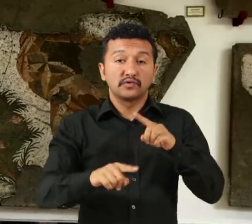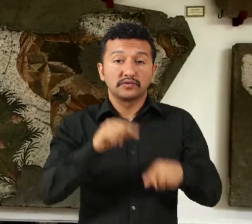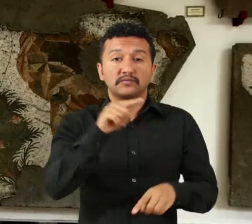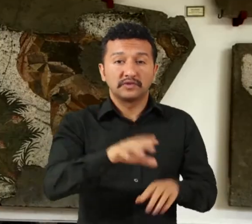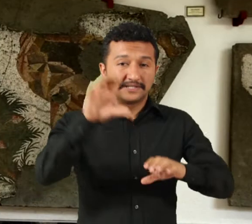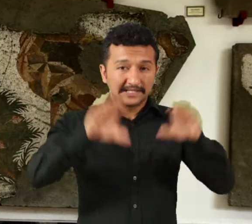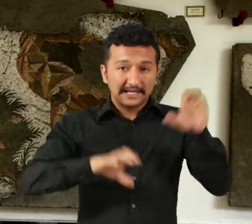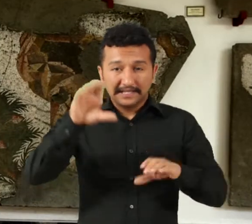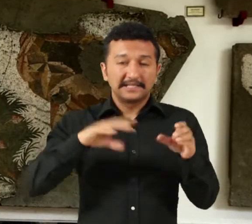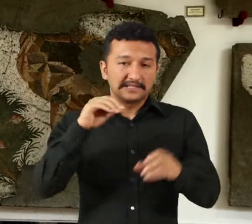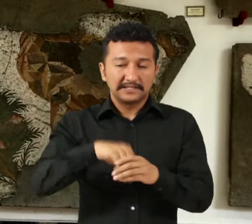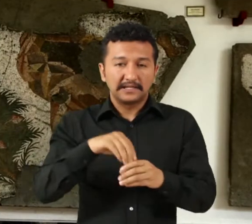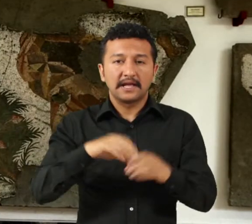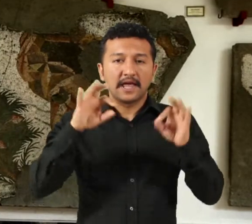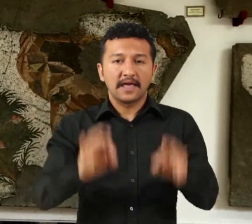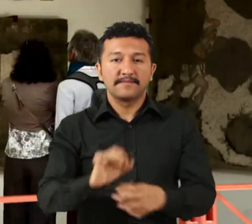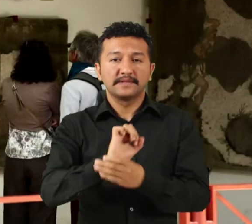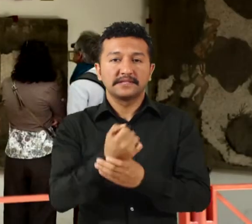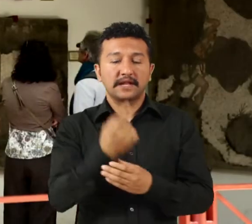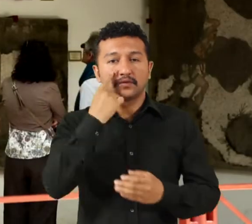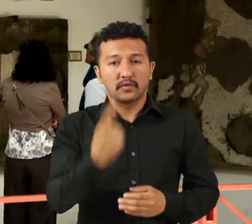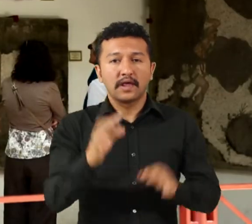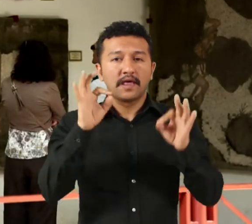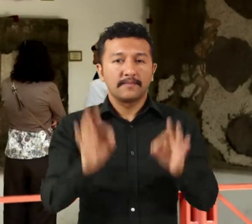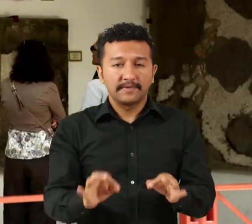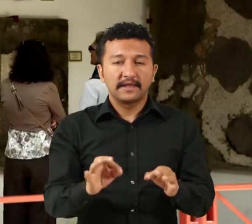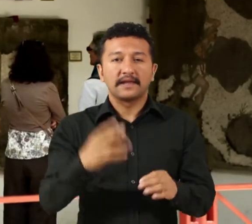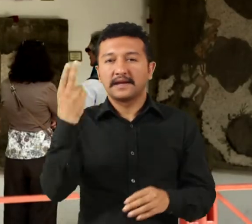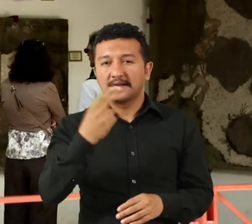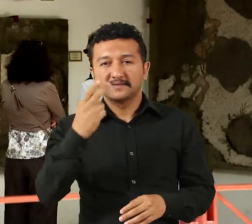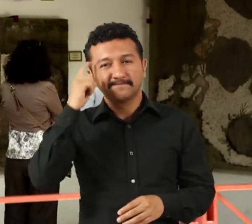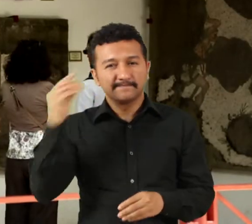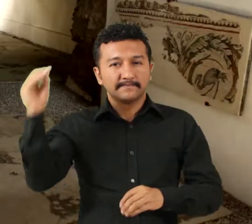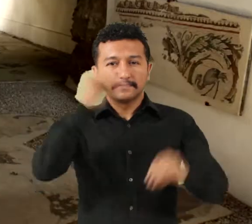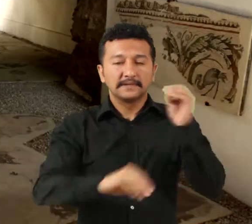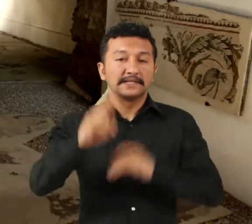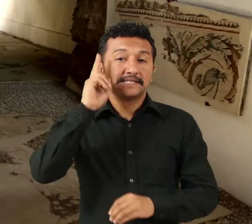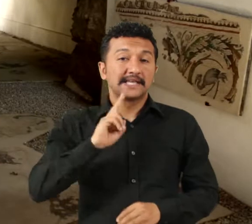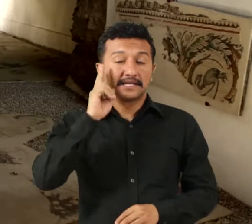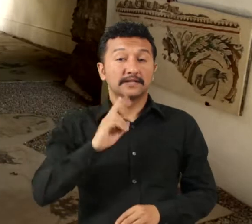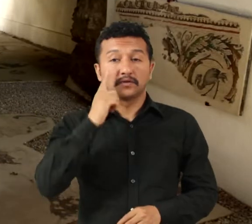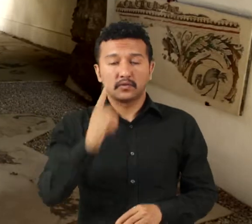mozaikler hem sanatsal açıdan hem de tasvirli sahnelerin zenginliği açısından muhteşemdir.